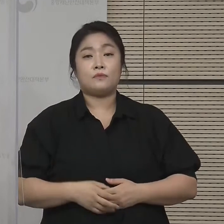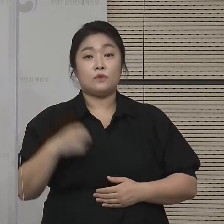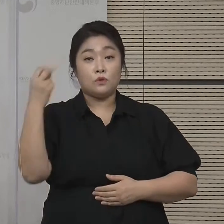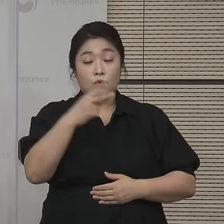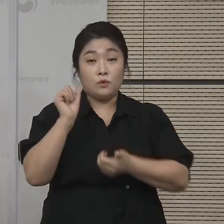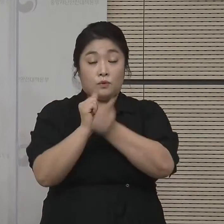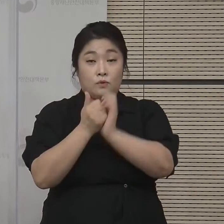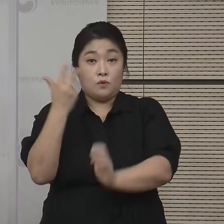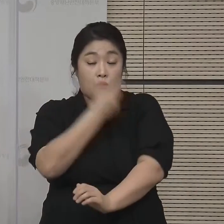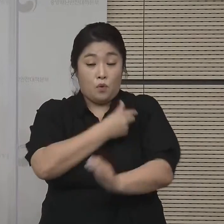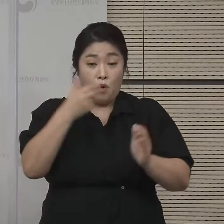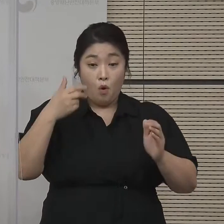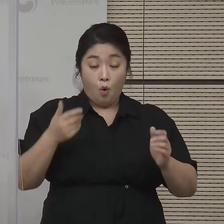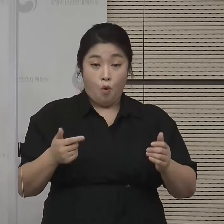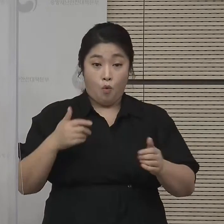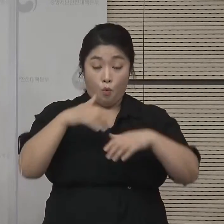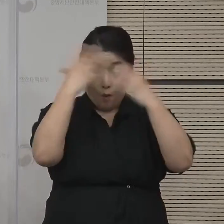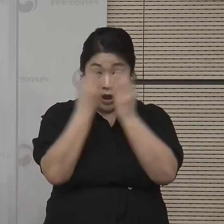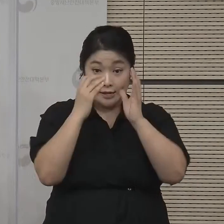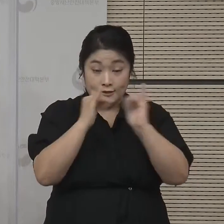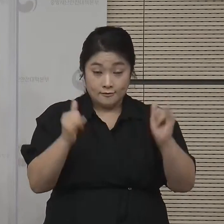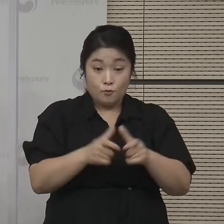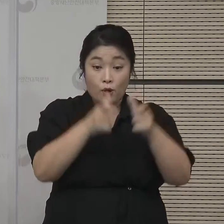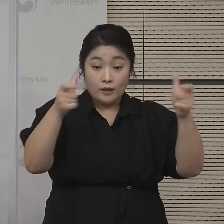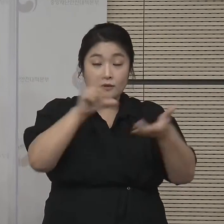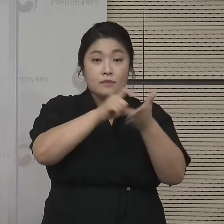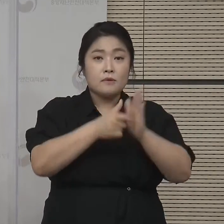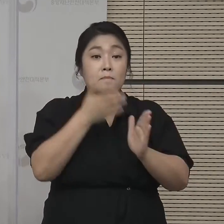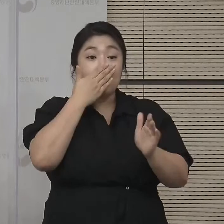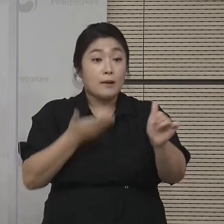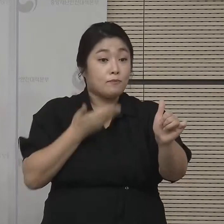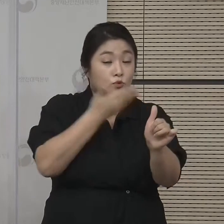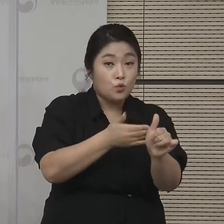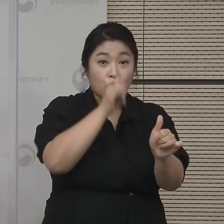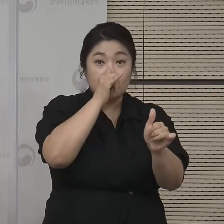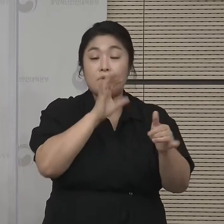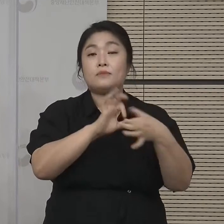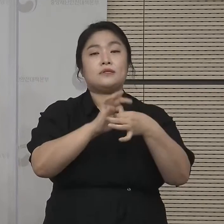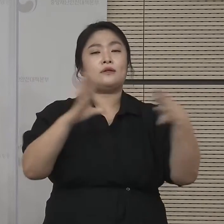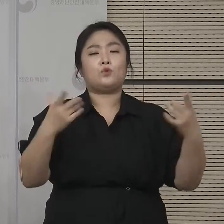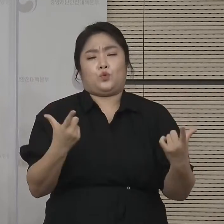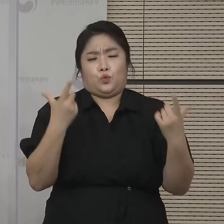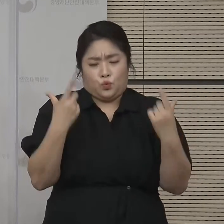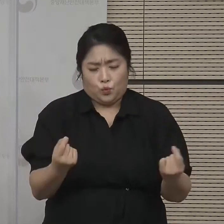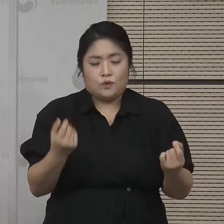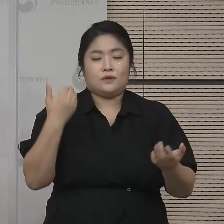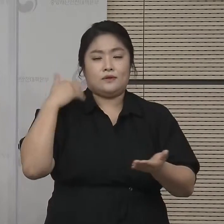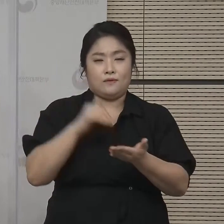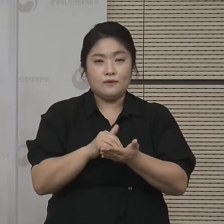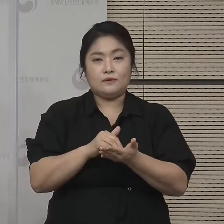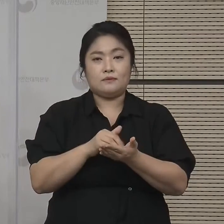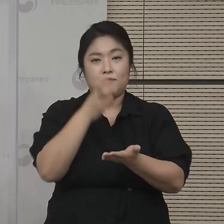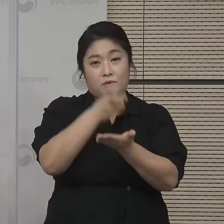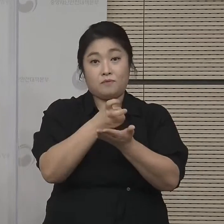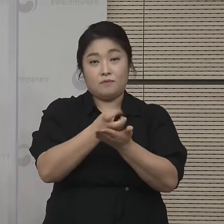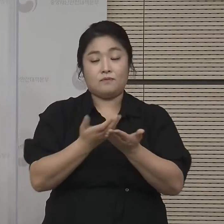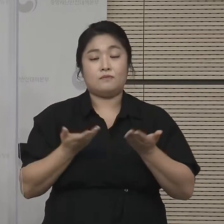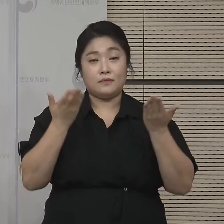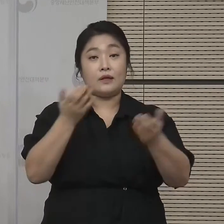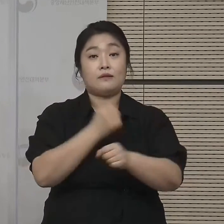접종완료자를 확대하는 만큼 식사 제공 여부와 관계없이 동일하게 적용되는 말씀을 드리겠습니다.